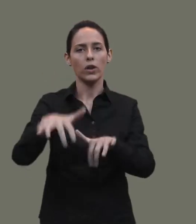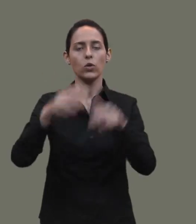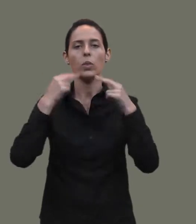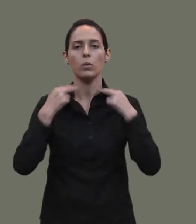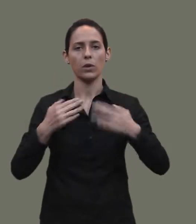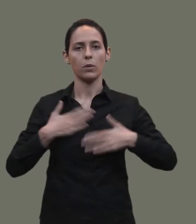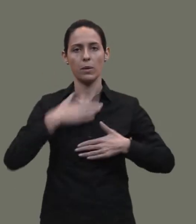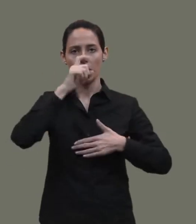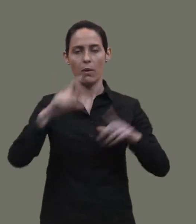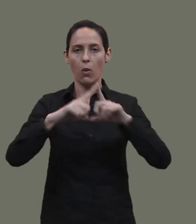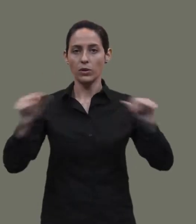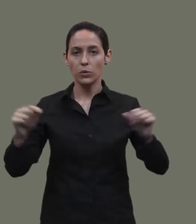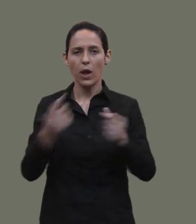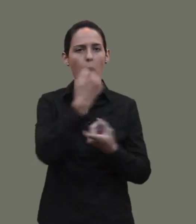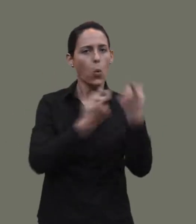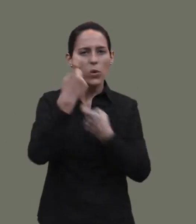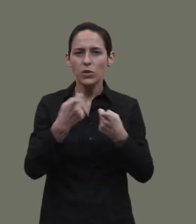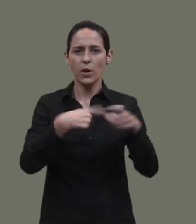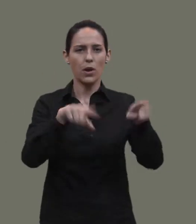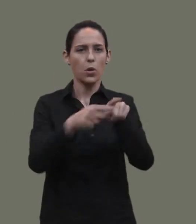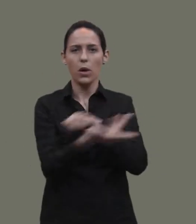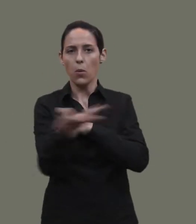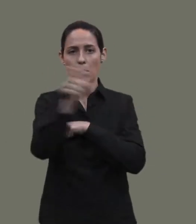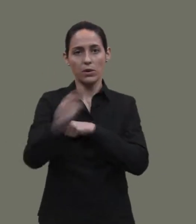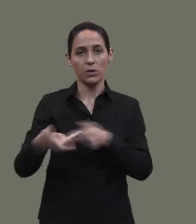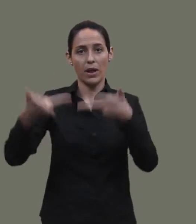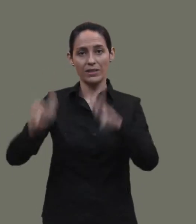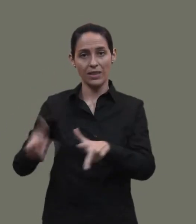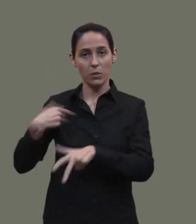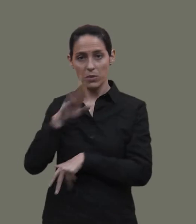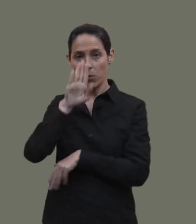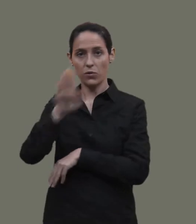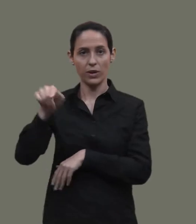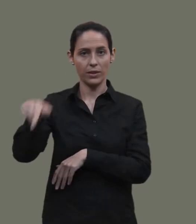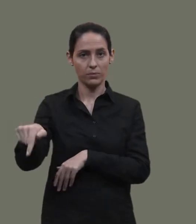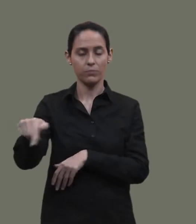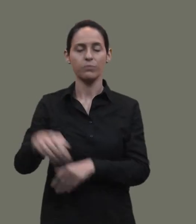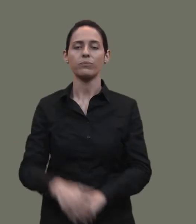mediante un cuestionario igual para todos los que se han sentado en esa silla que tengo enfrente de mí